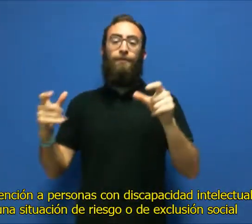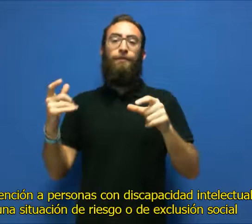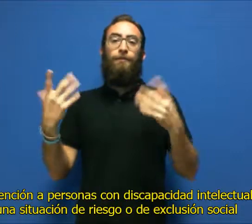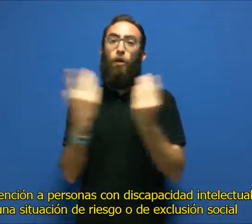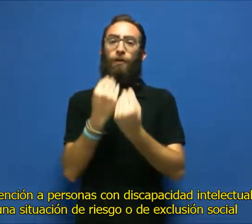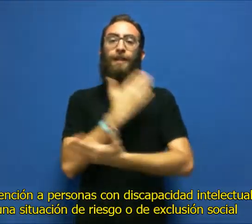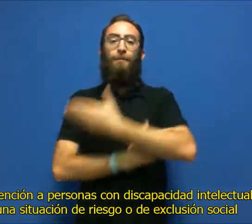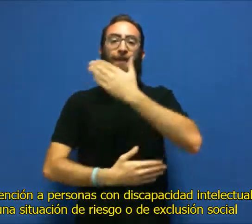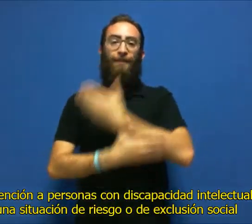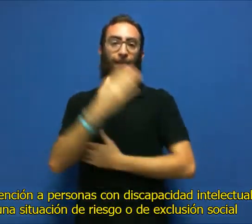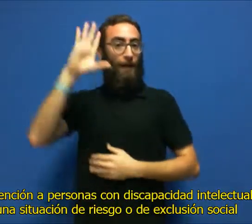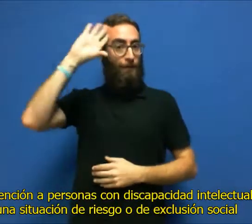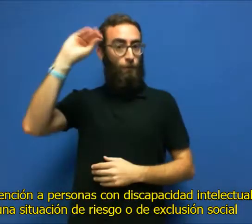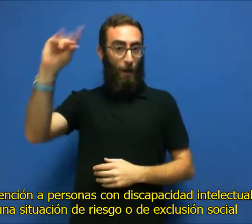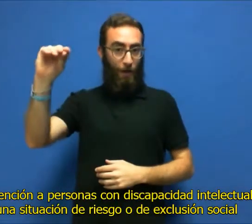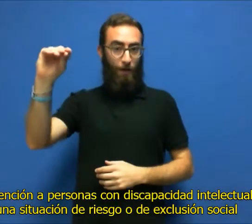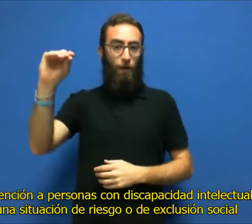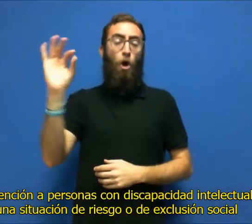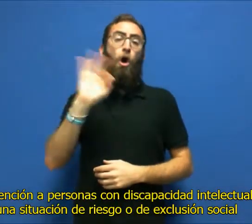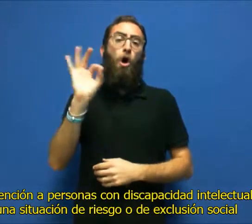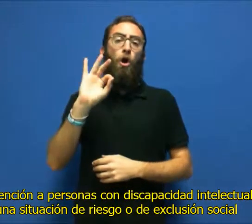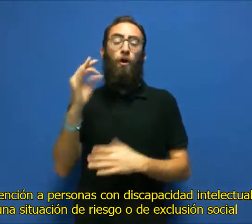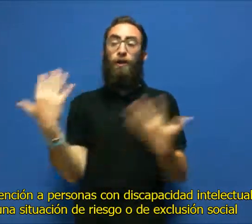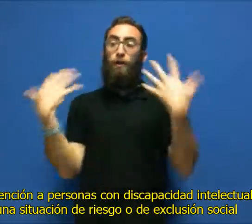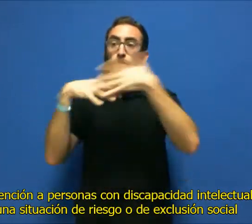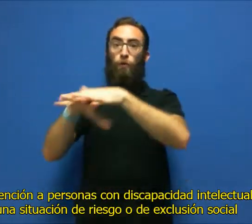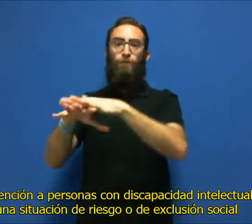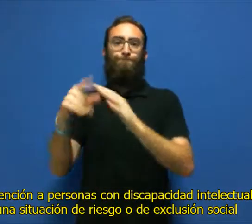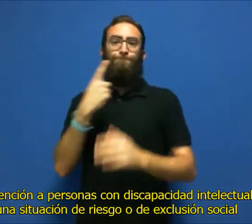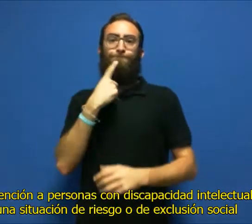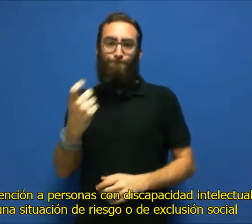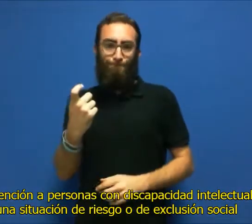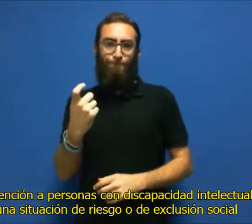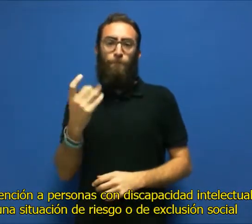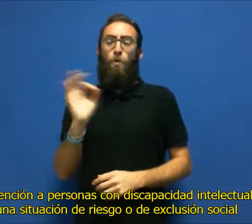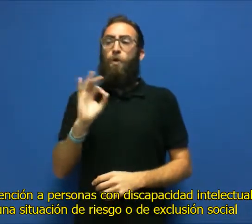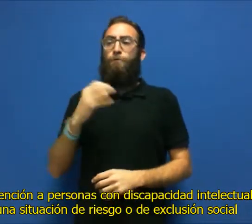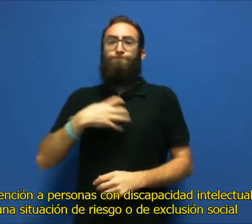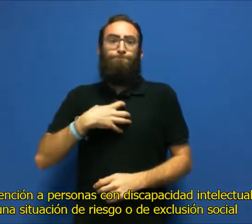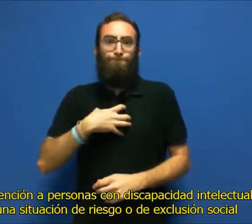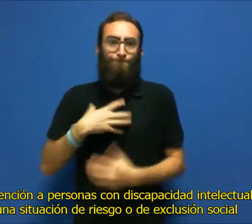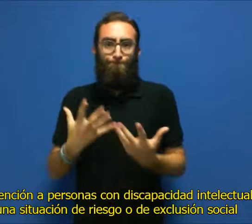discapacidad intelectual o en una situación de riesgo o de exclusión social.